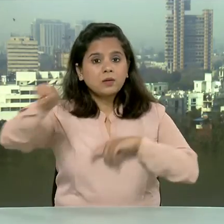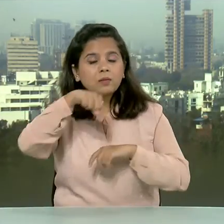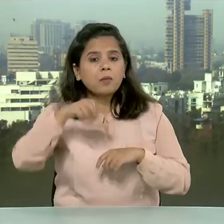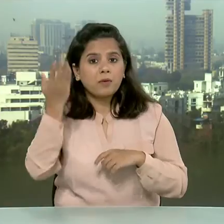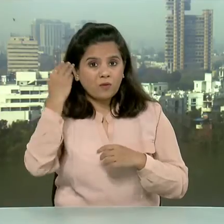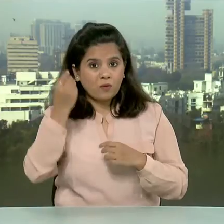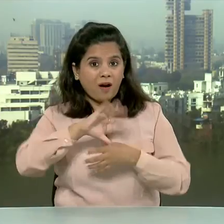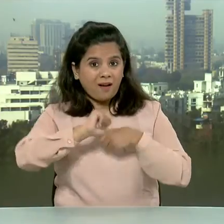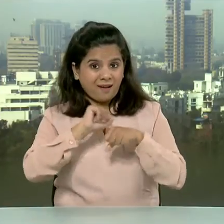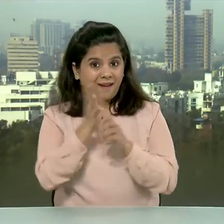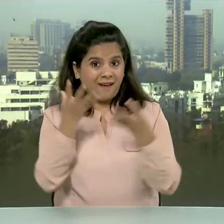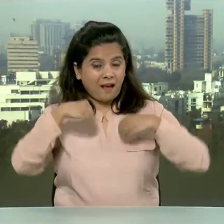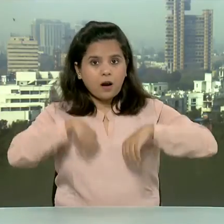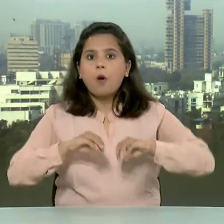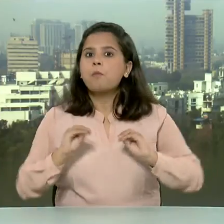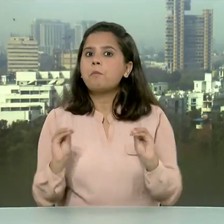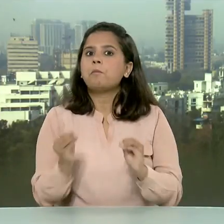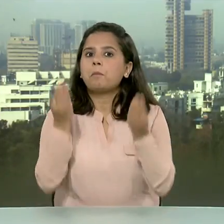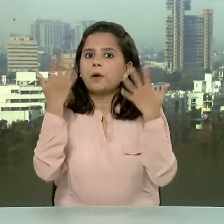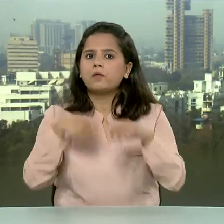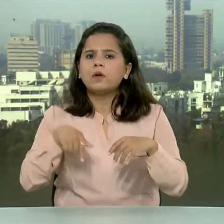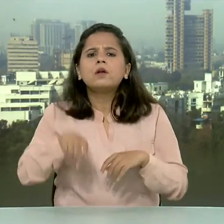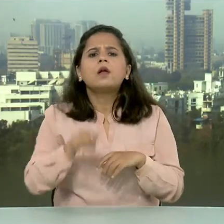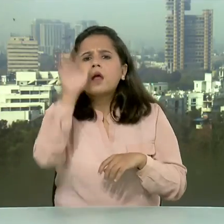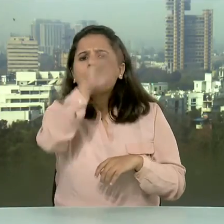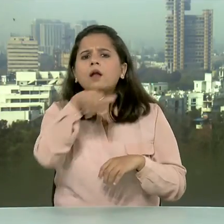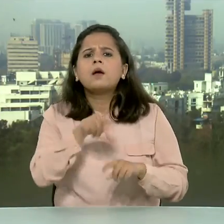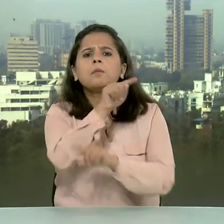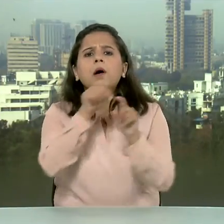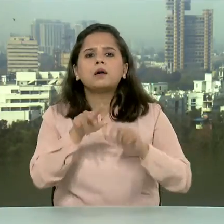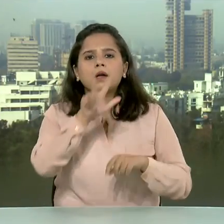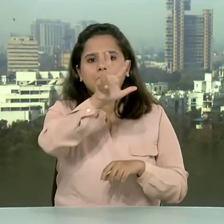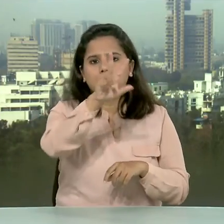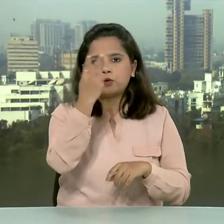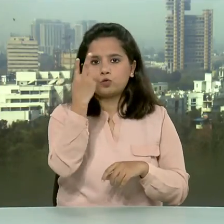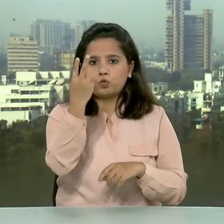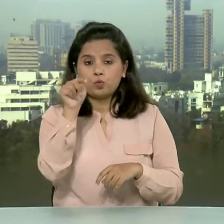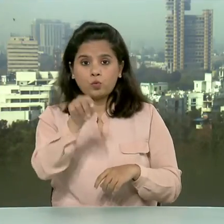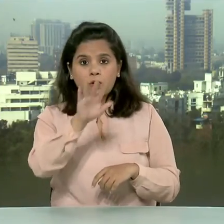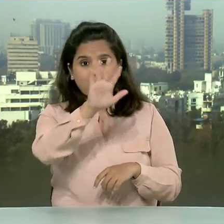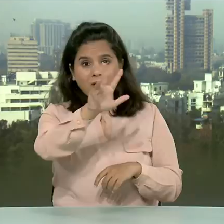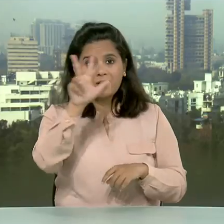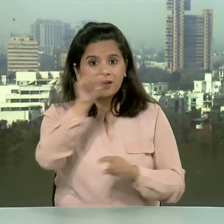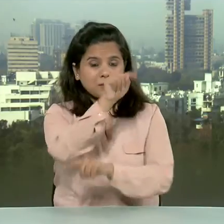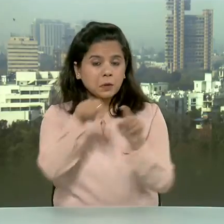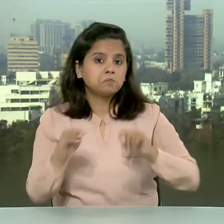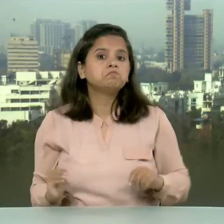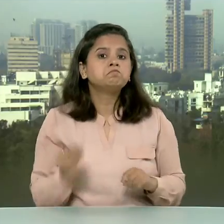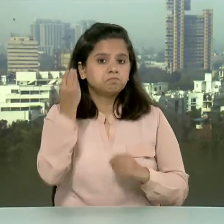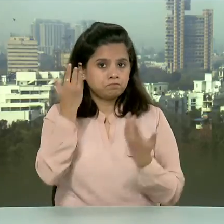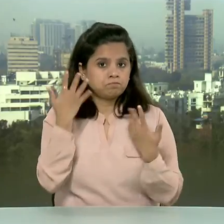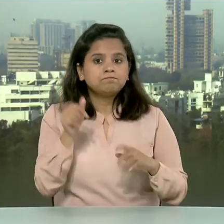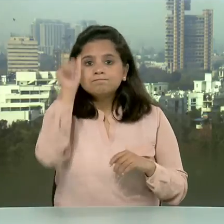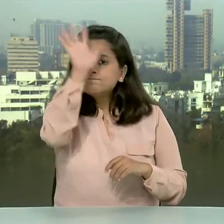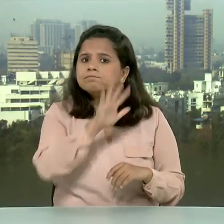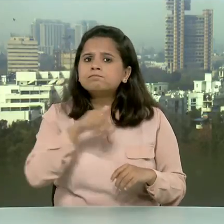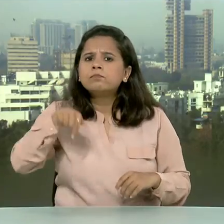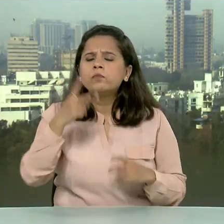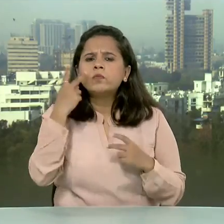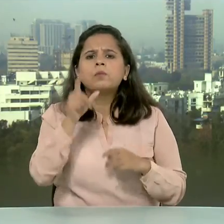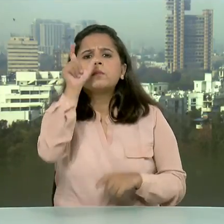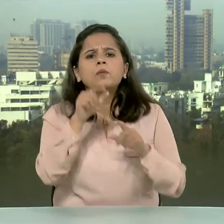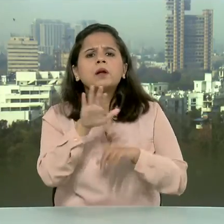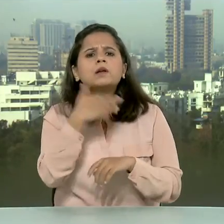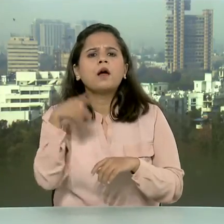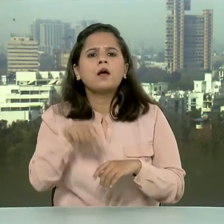स्वस्त हो चुके हैं देश में रिकवरी रेट बढ़कर 82.5-8 प्रतीशत हो गया है देश में कोविट से